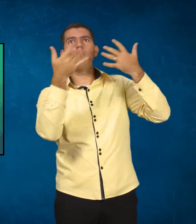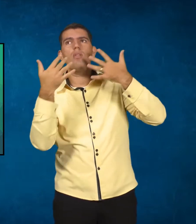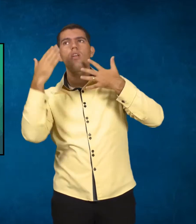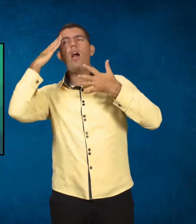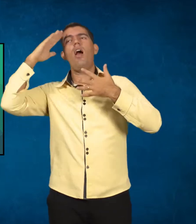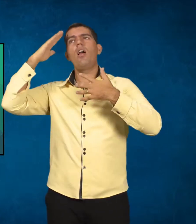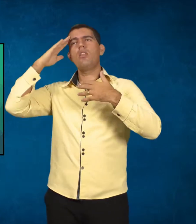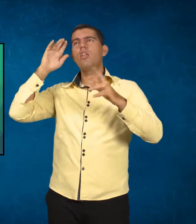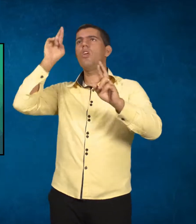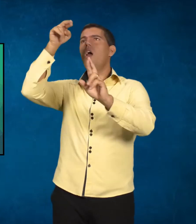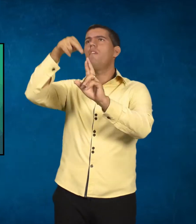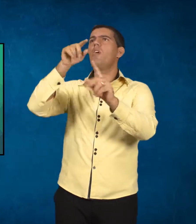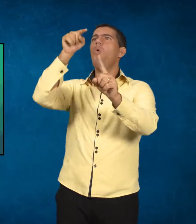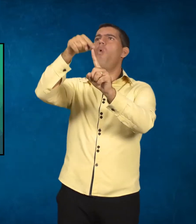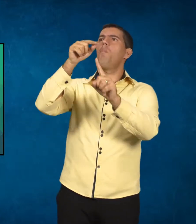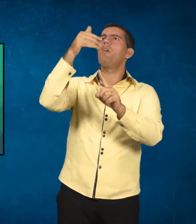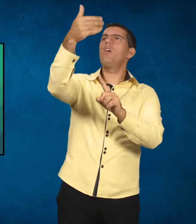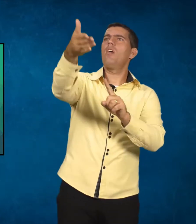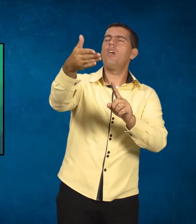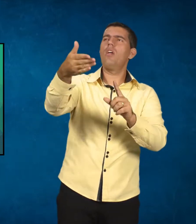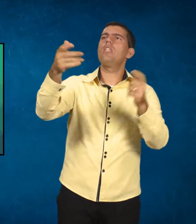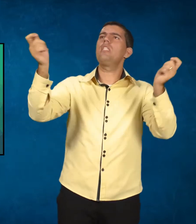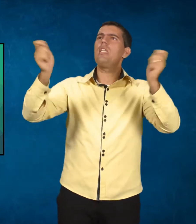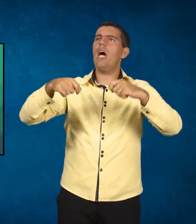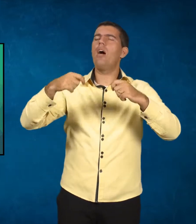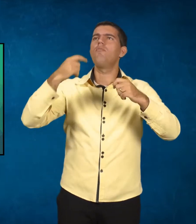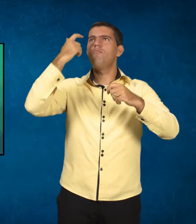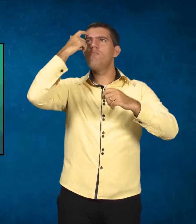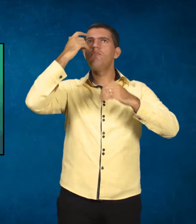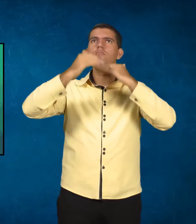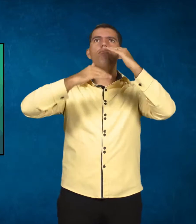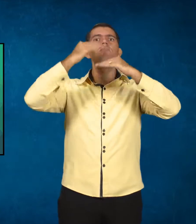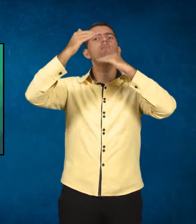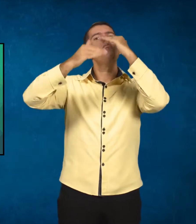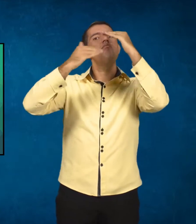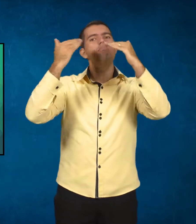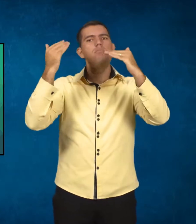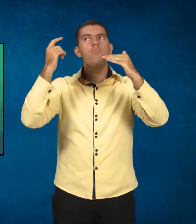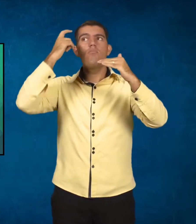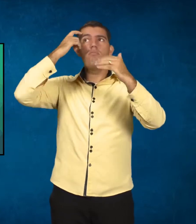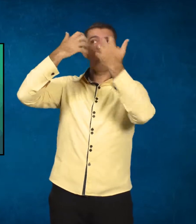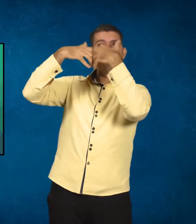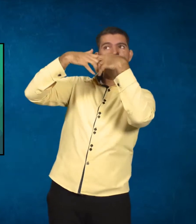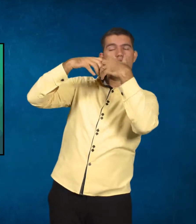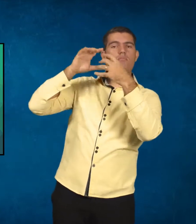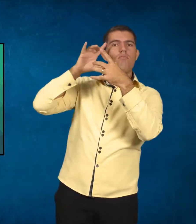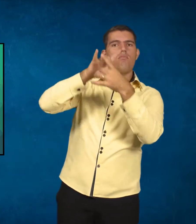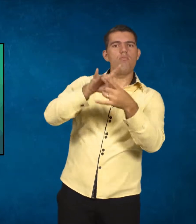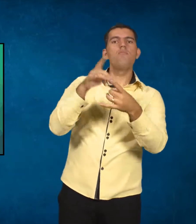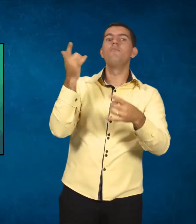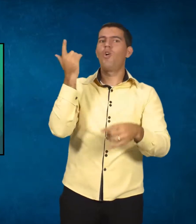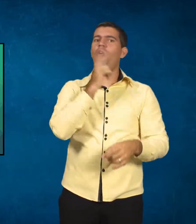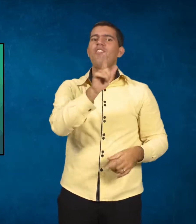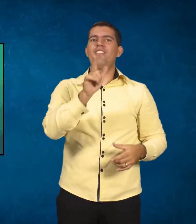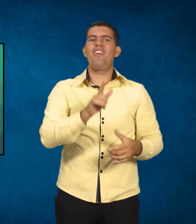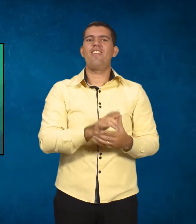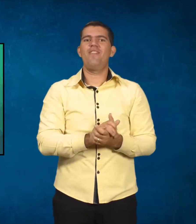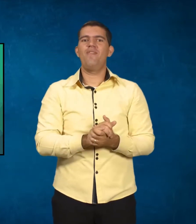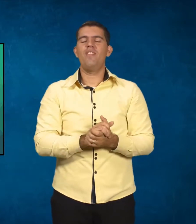com o seu crescimento, que seria com o seu sistema cognitivo. Tem algo bem importante que Brunner